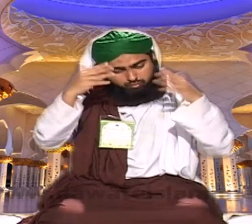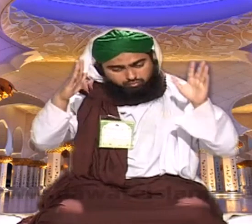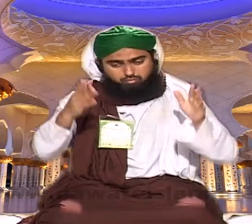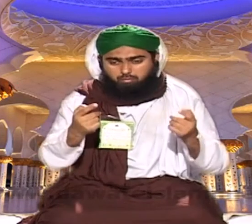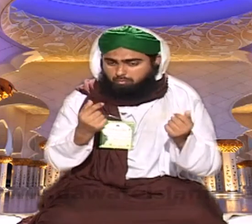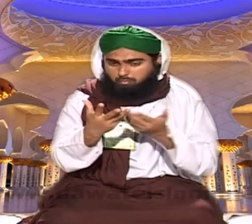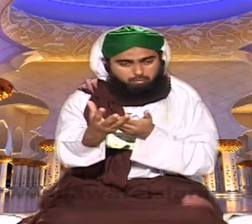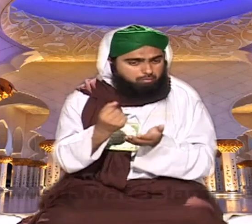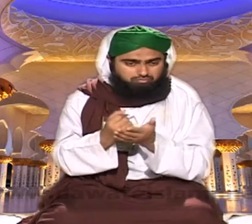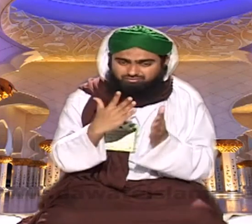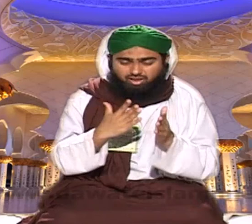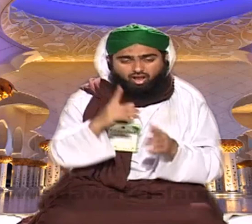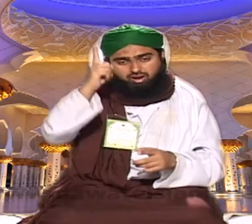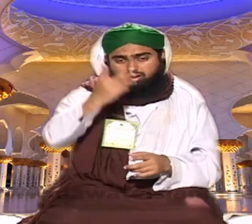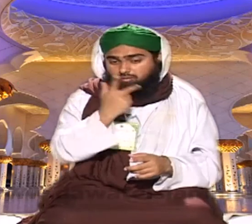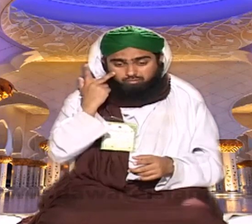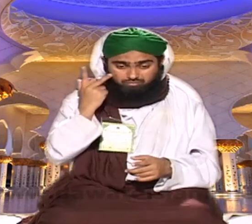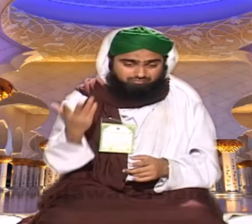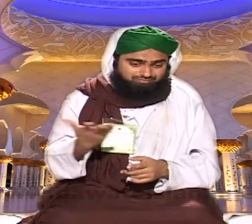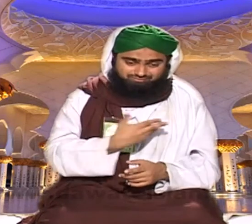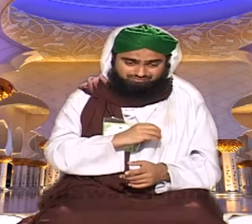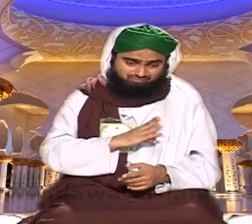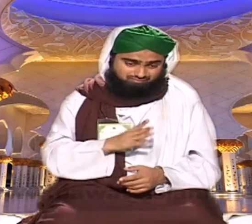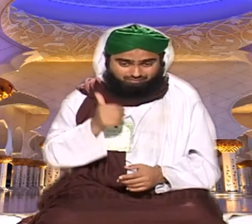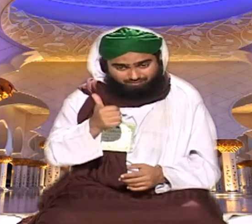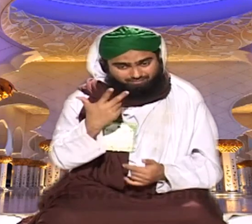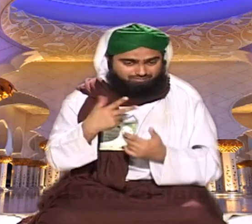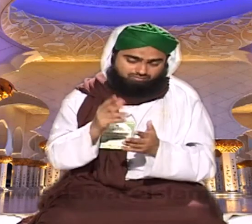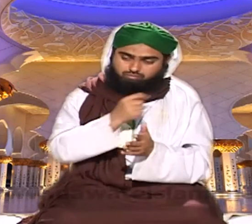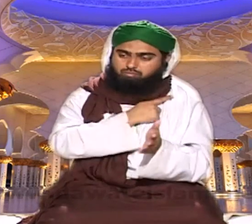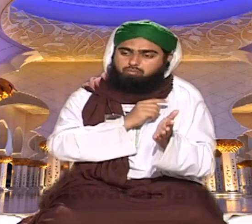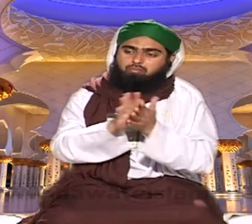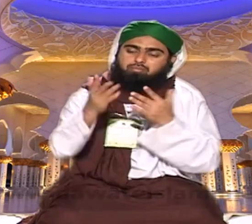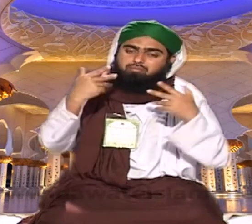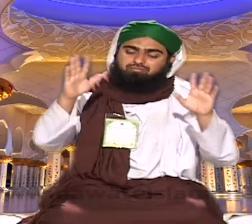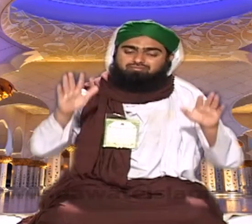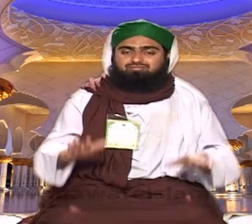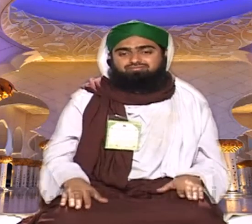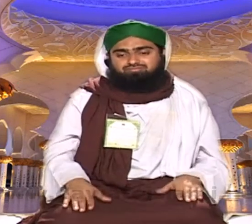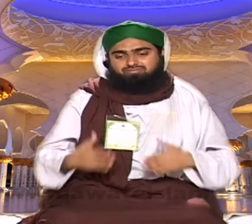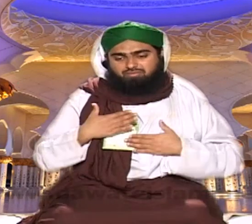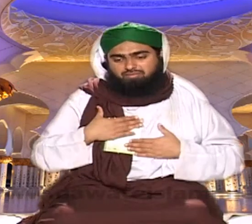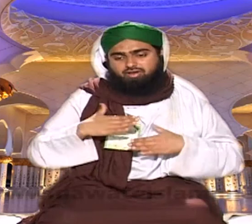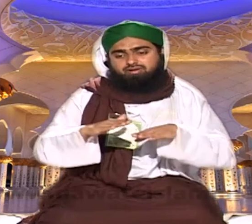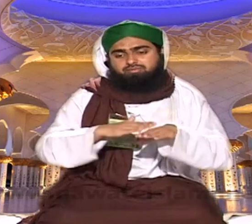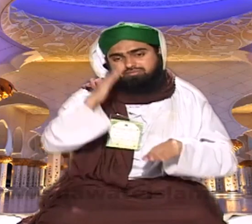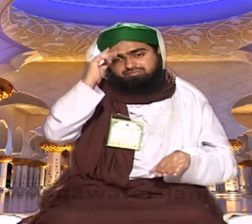اللہ کی رحمت تیمت طلب نہیں کرتی رحمت حق بہا نامی جوئیت اللہ کی رحمت بہا میں سلاش